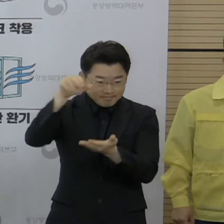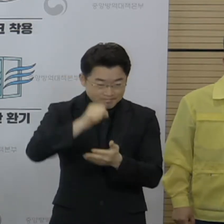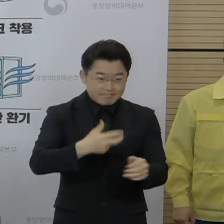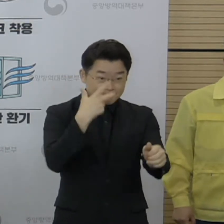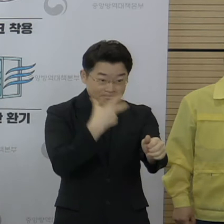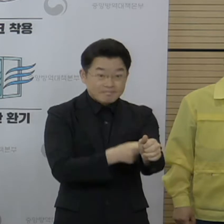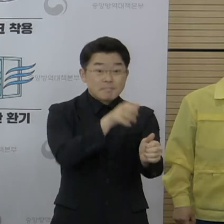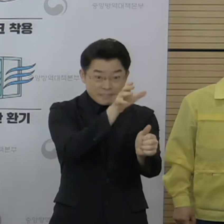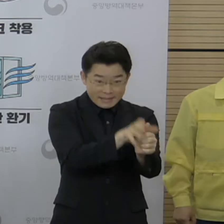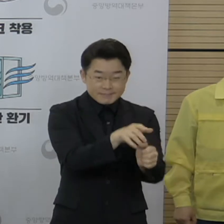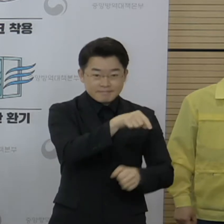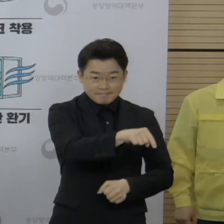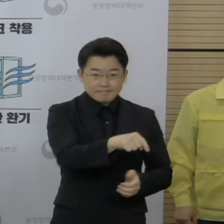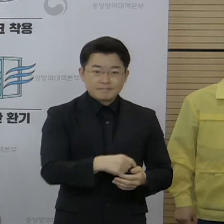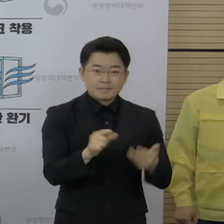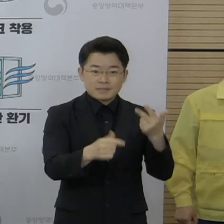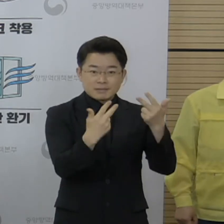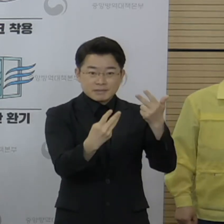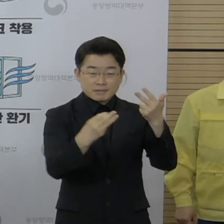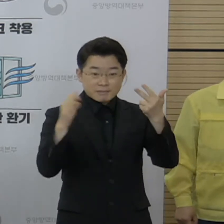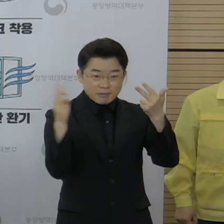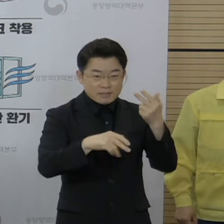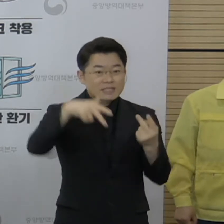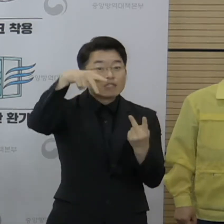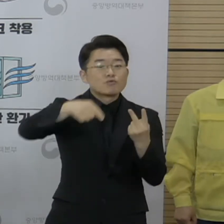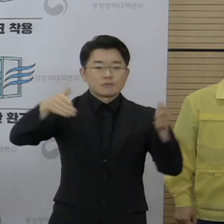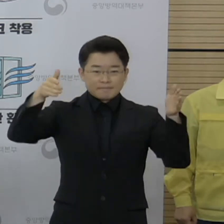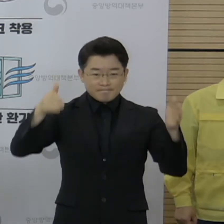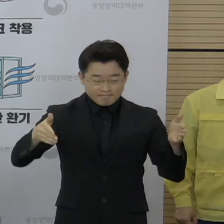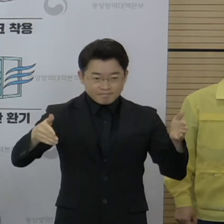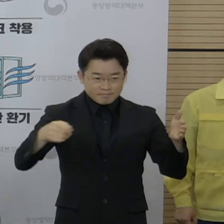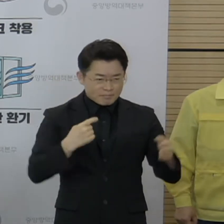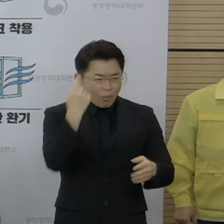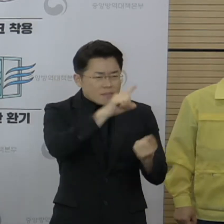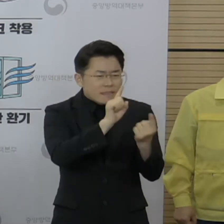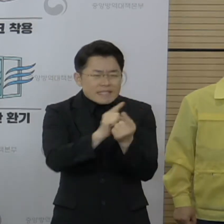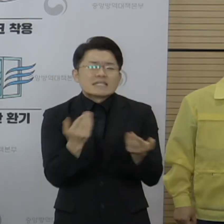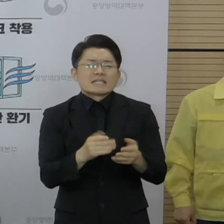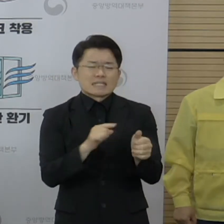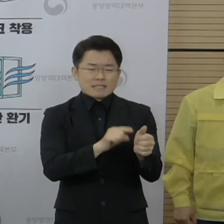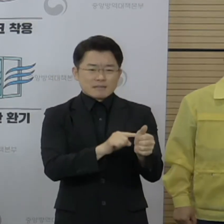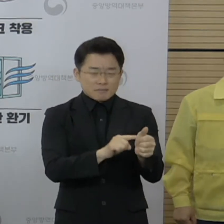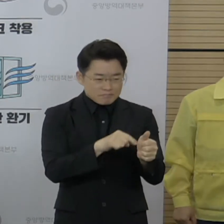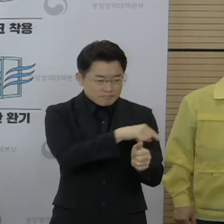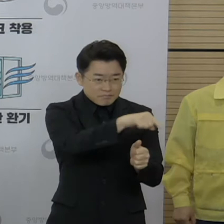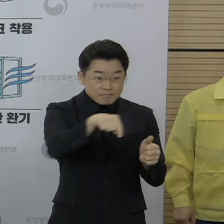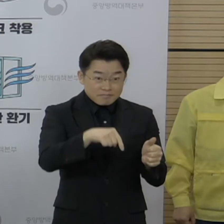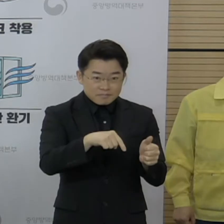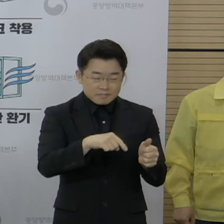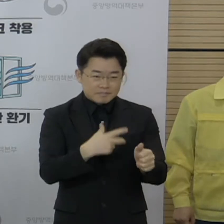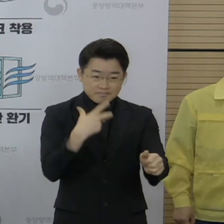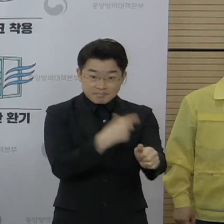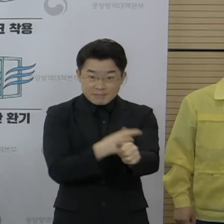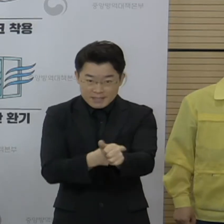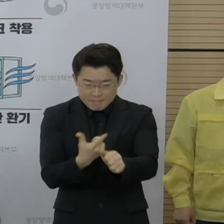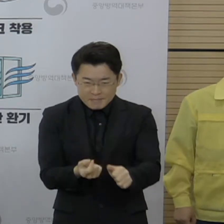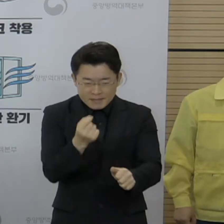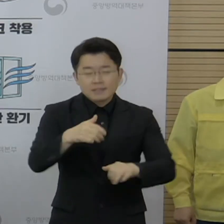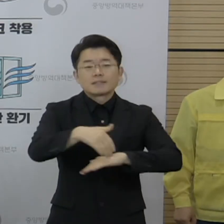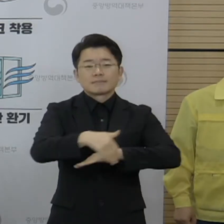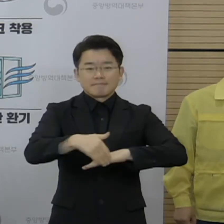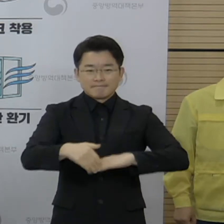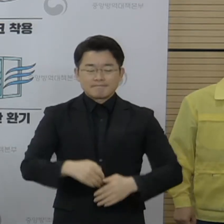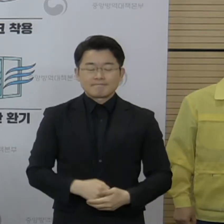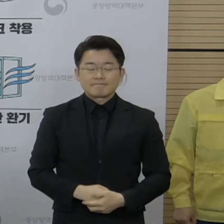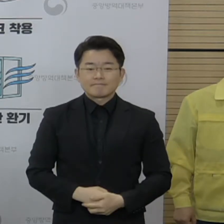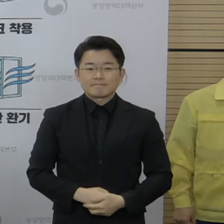공급하여 7월 13일부터 2주간 대민접촉이 많은 직군에 대한 단기 집중 접종을